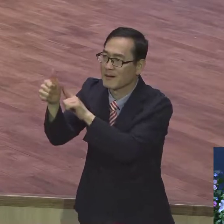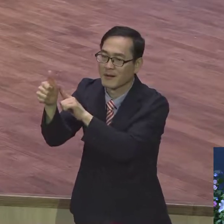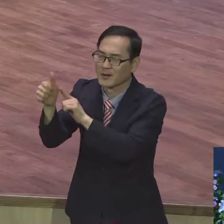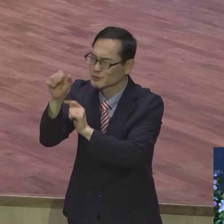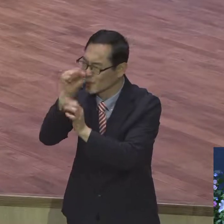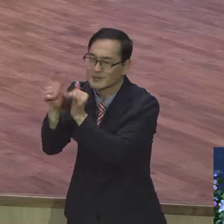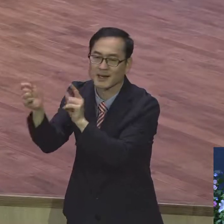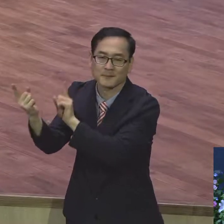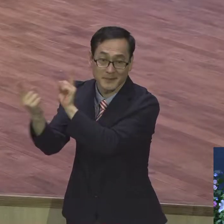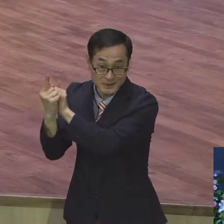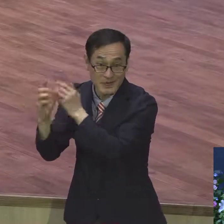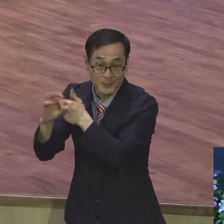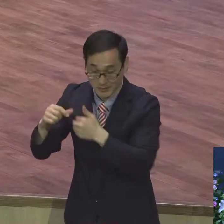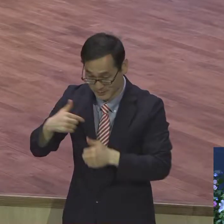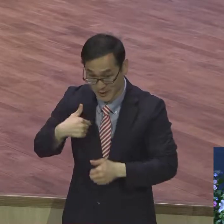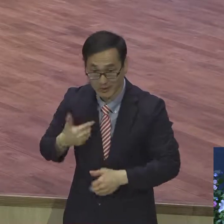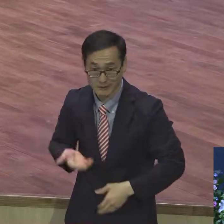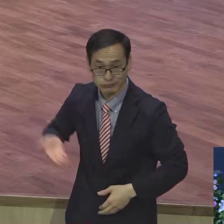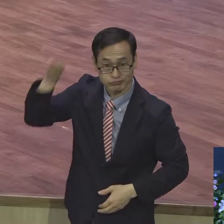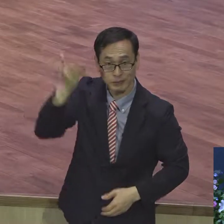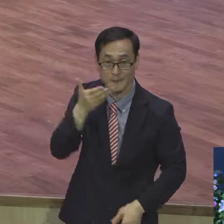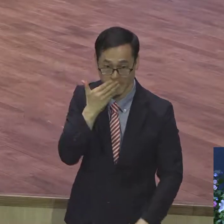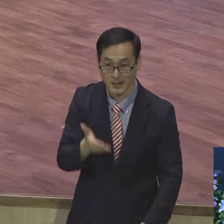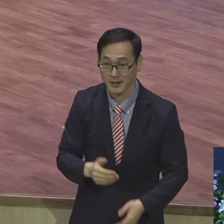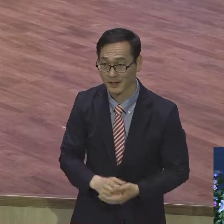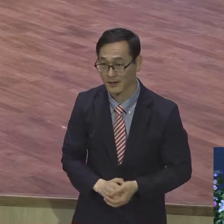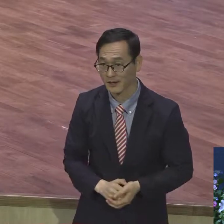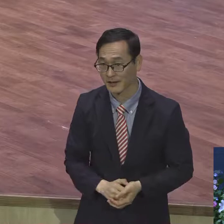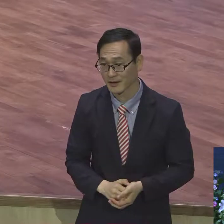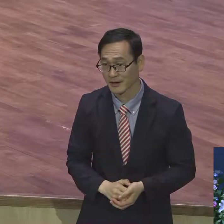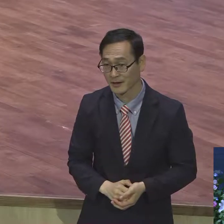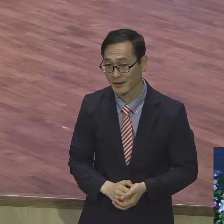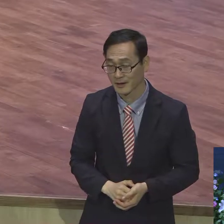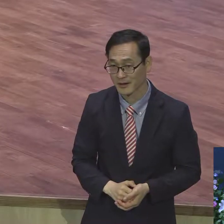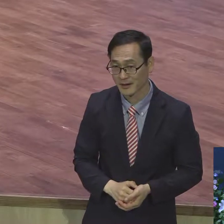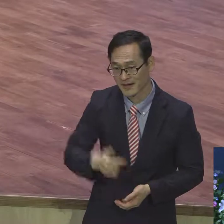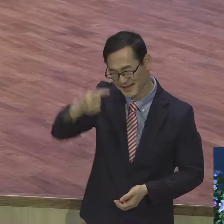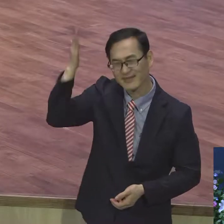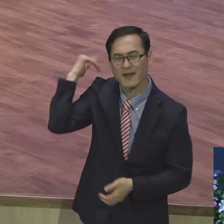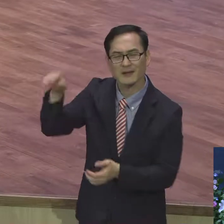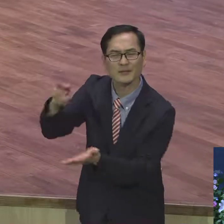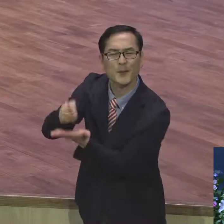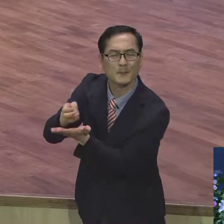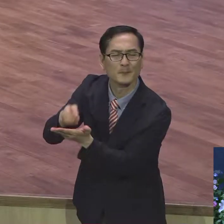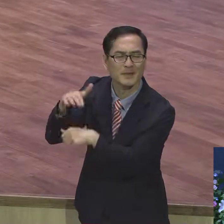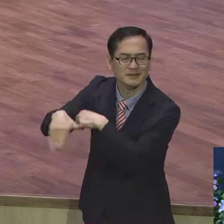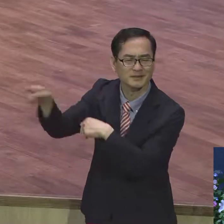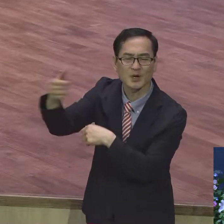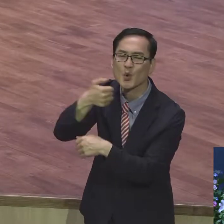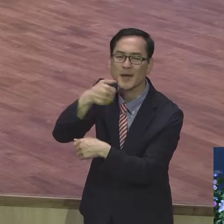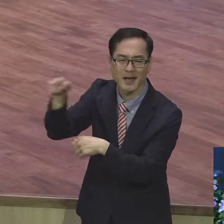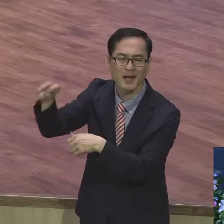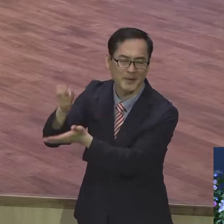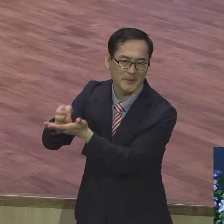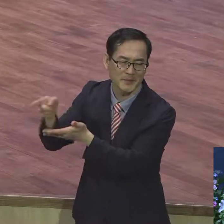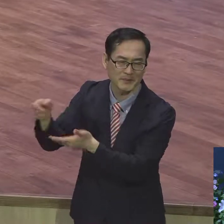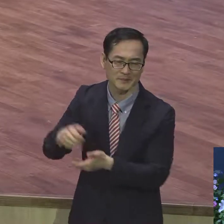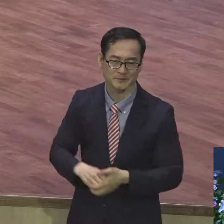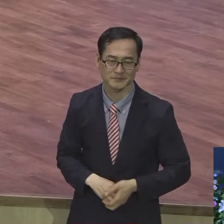변화가 가능했어요. 그 당시에 바울은 우리의 삶이 어떤 주인을 만났냐 따라서